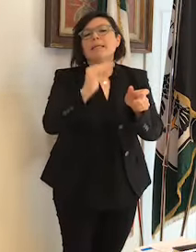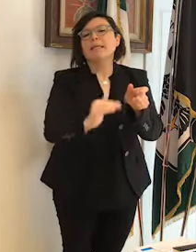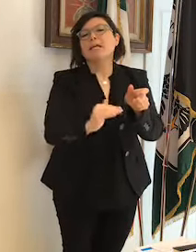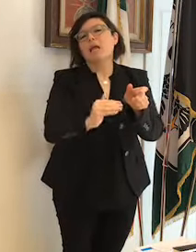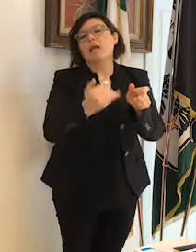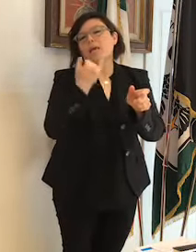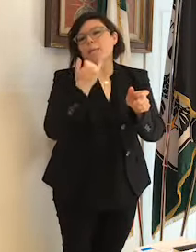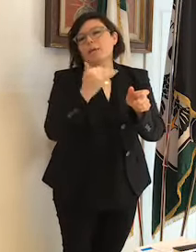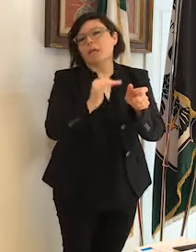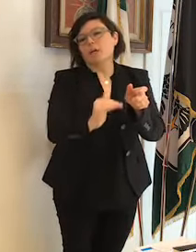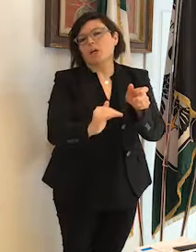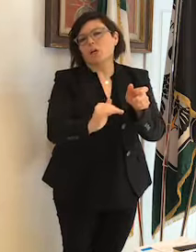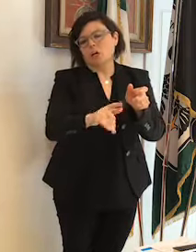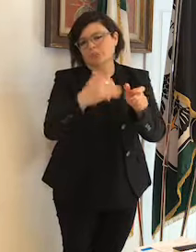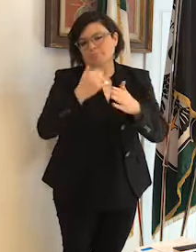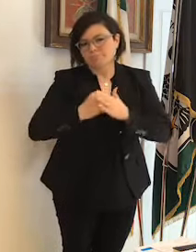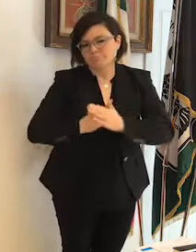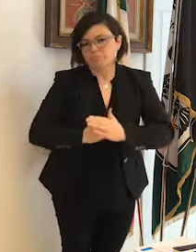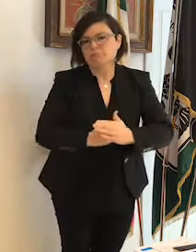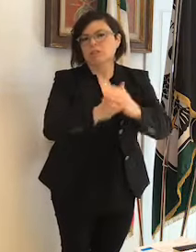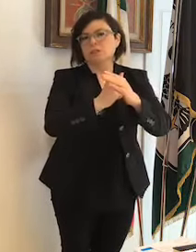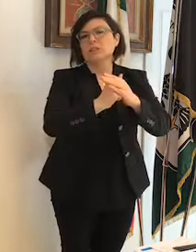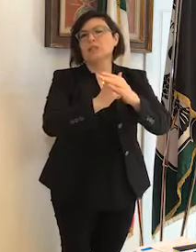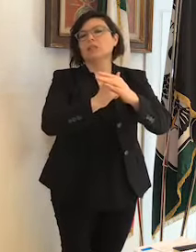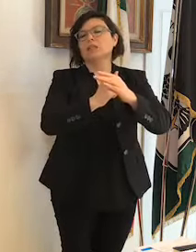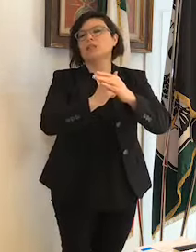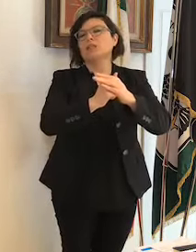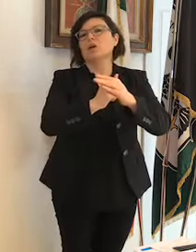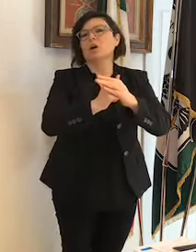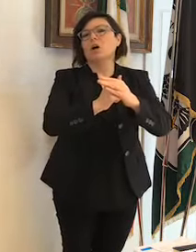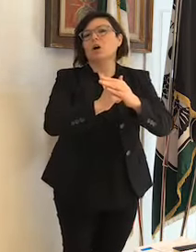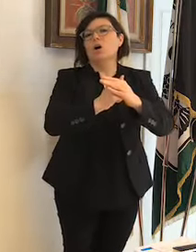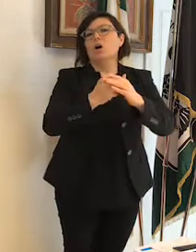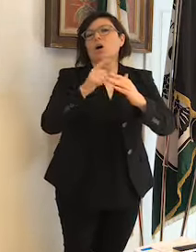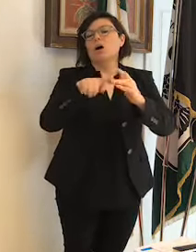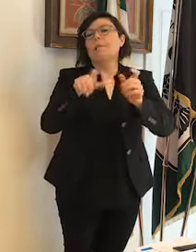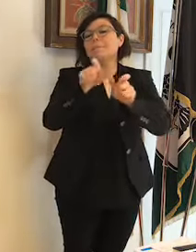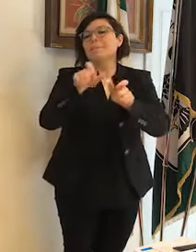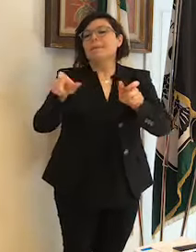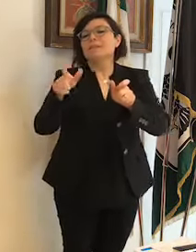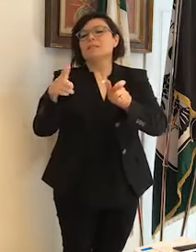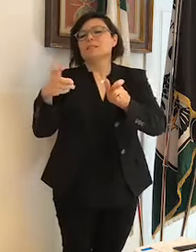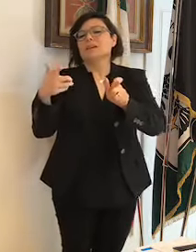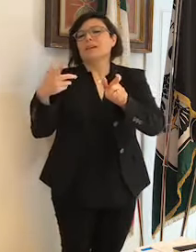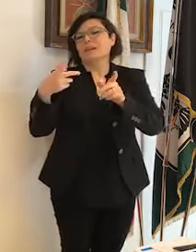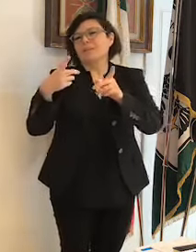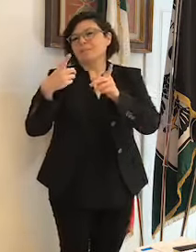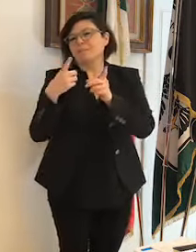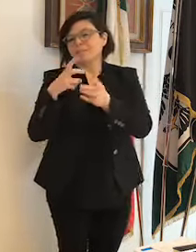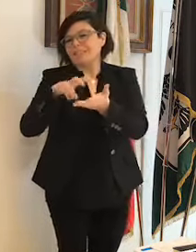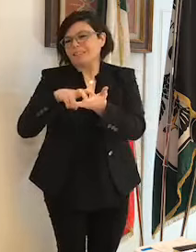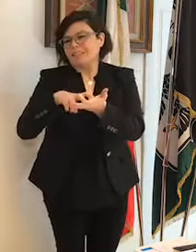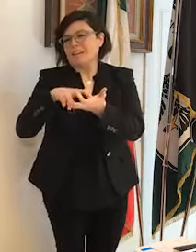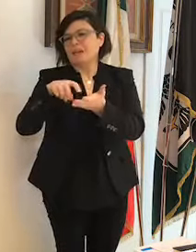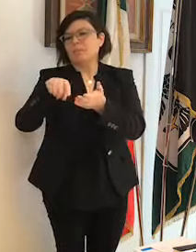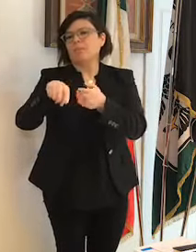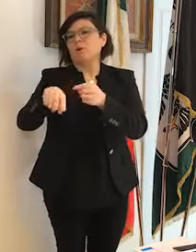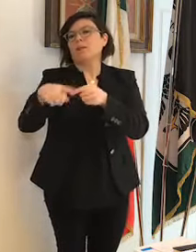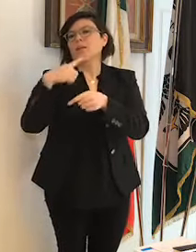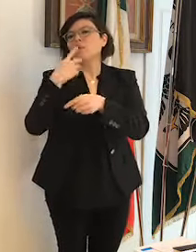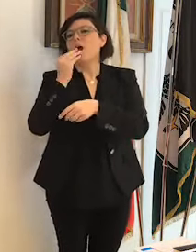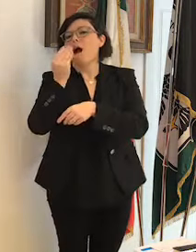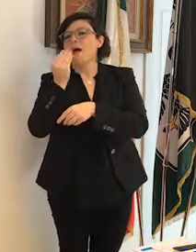garantire in questa fase a persone indifese un'alimentazione